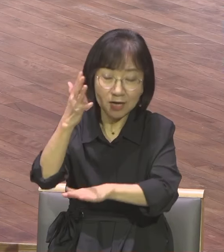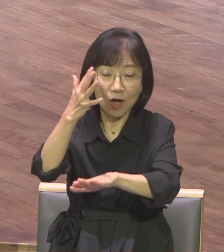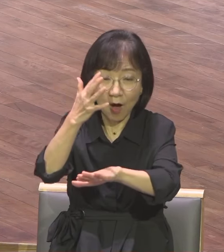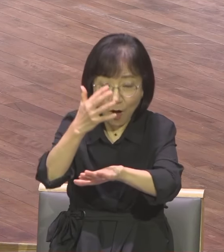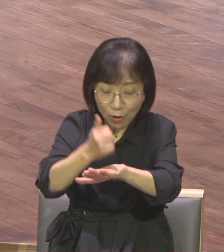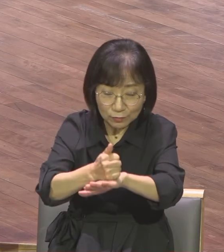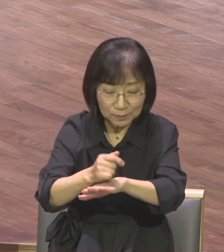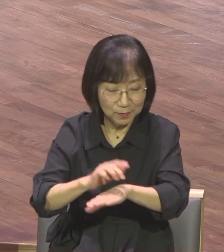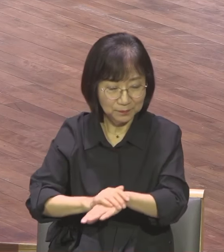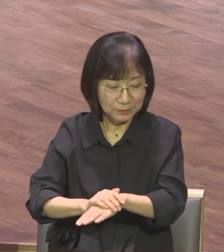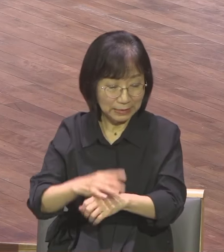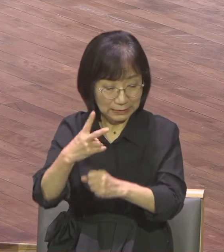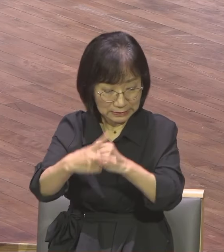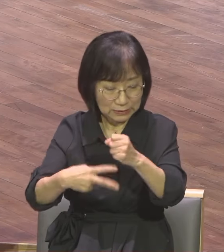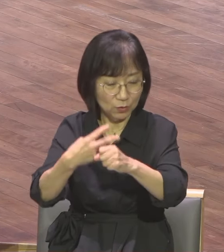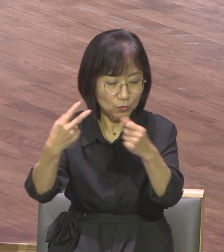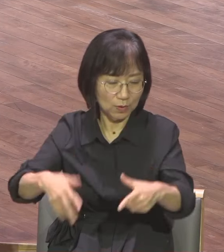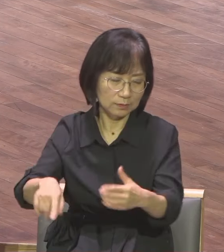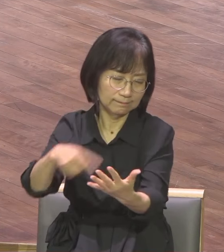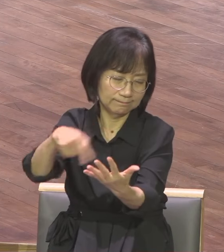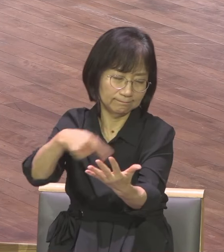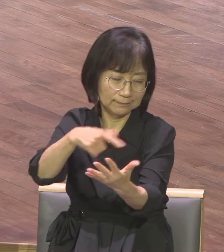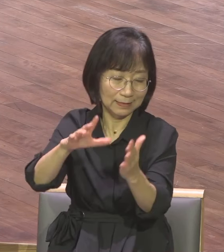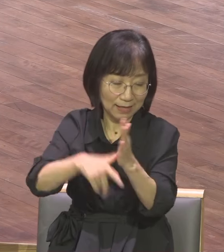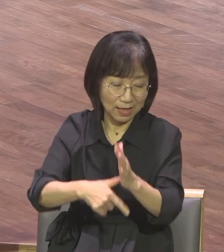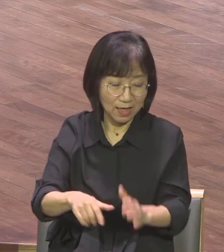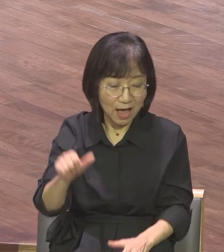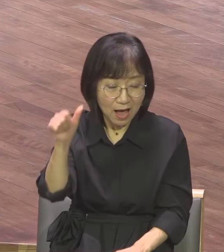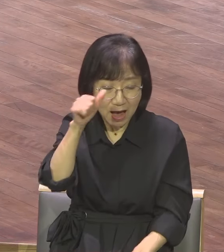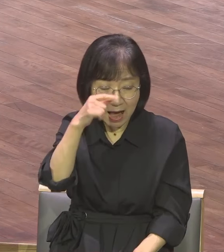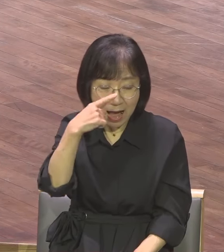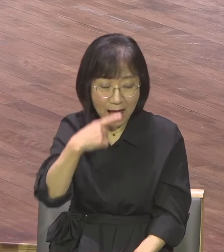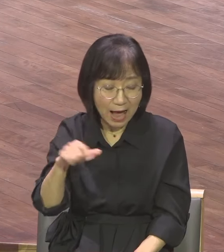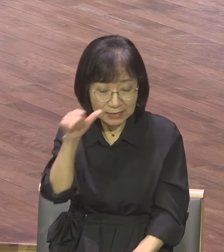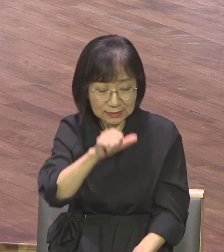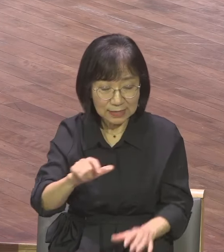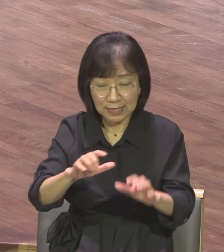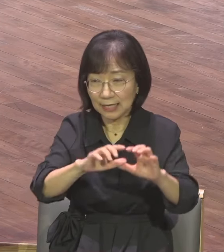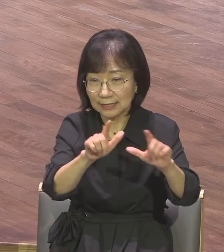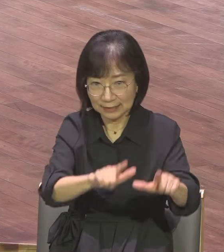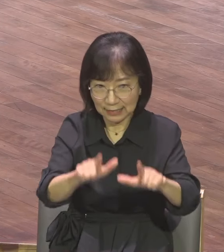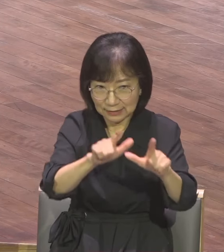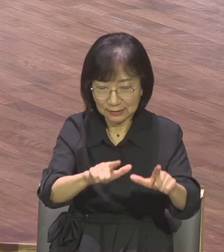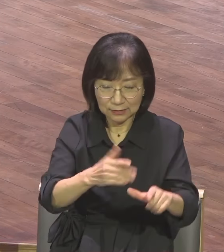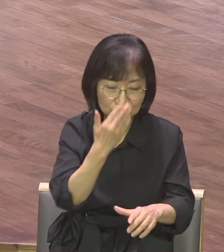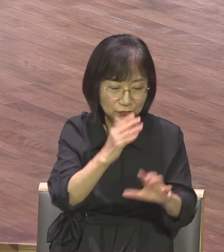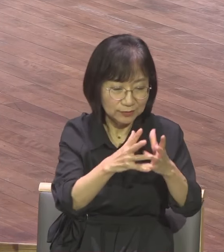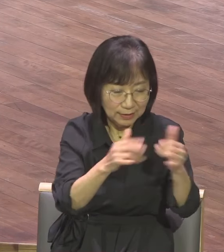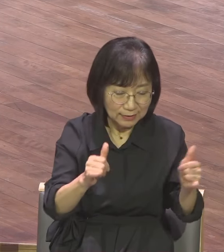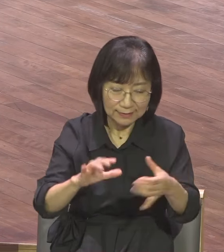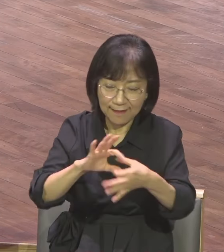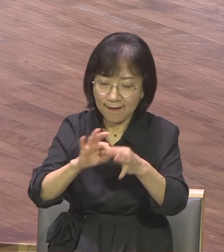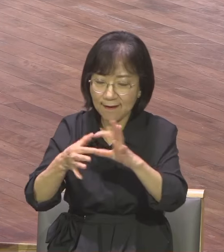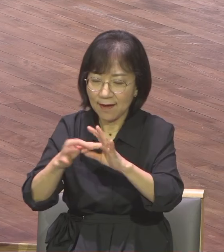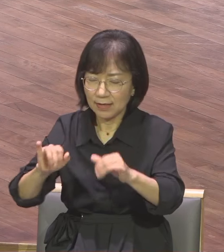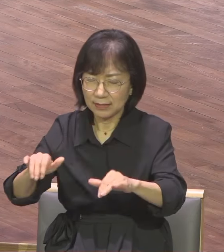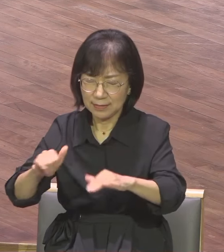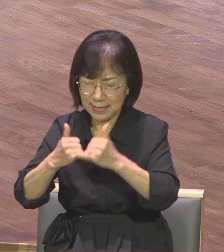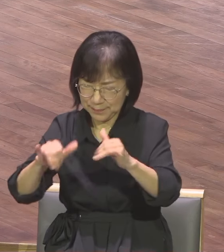이같이 아니 아시아에 사는 유대이나 헬라이나 다 주의 말씀을 듣더라 저도 목사 아닙니까